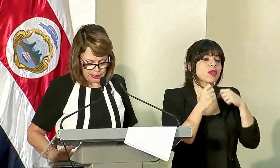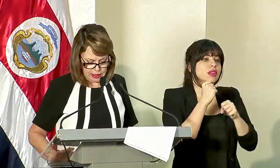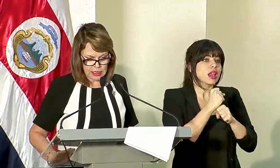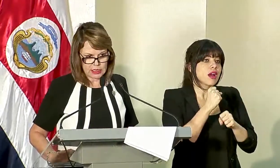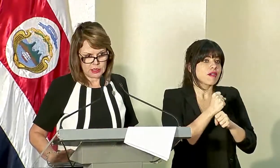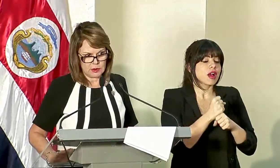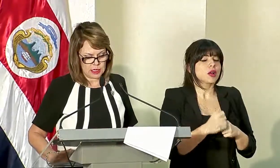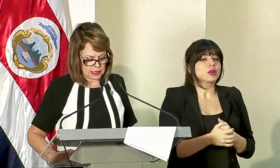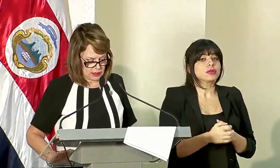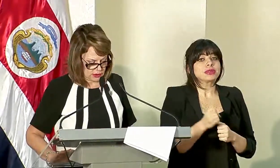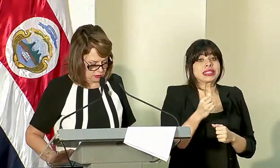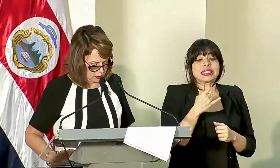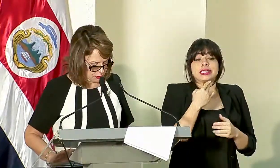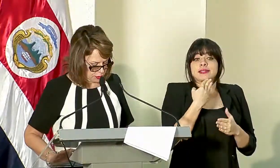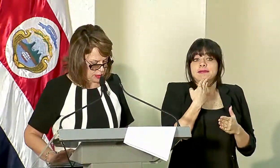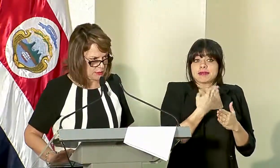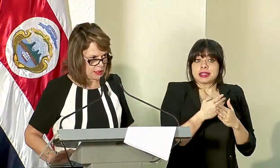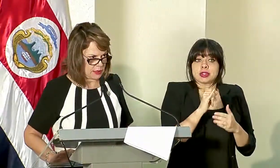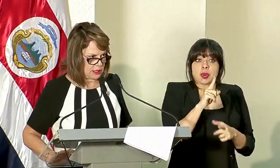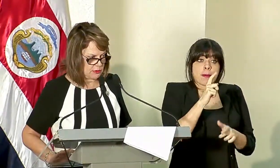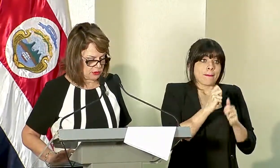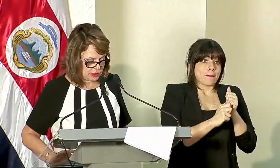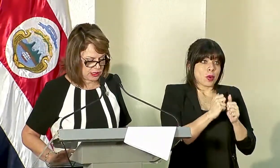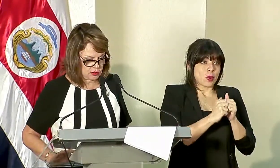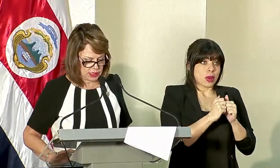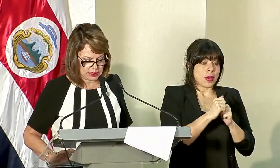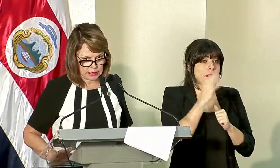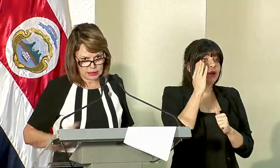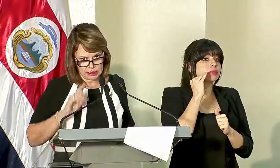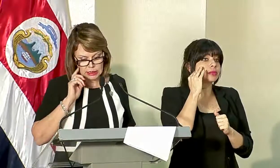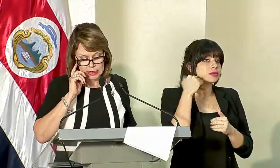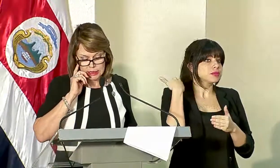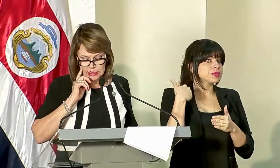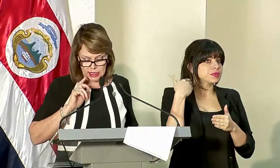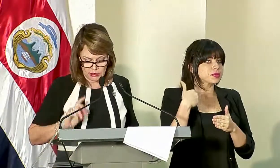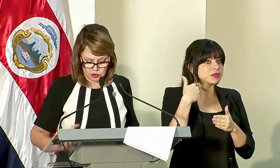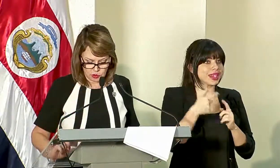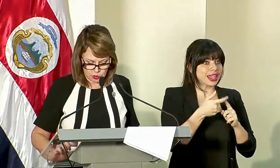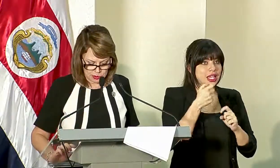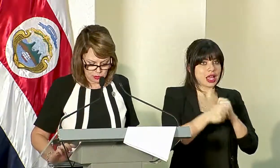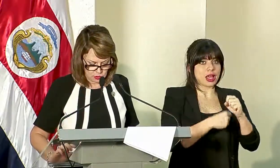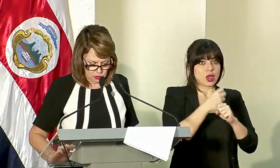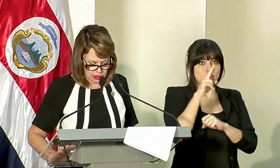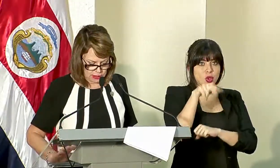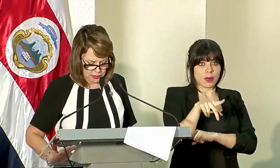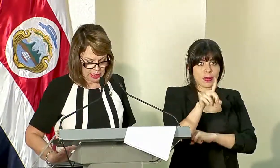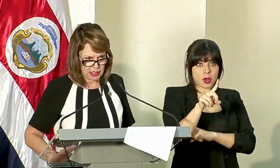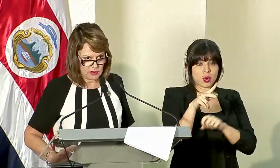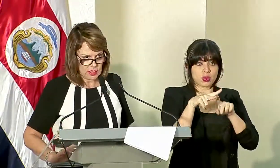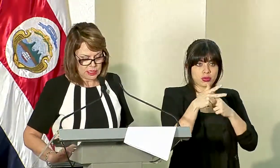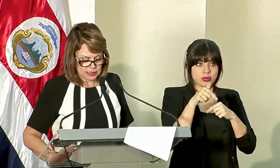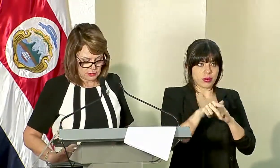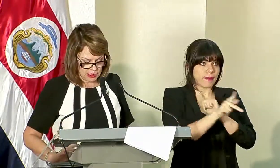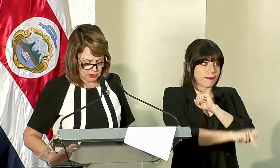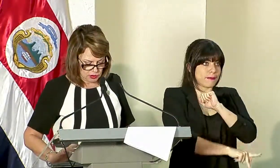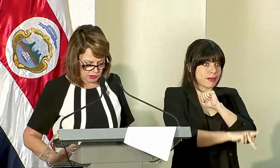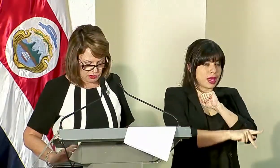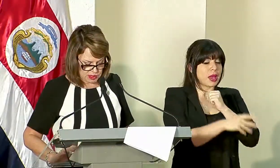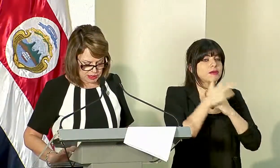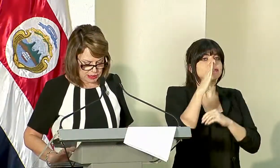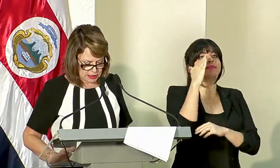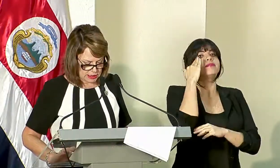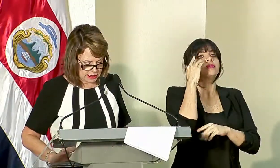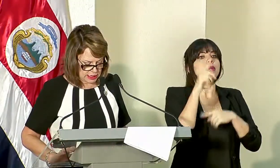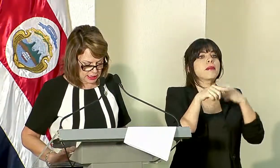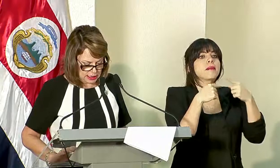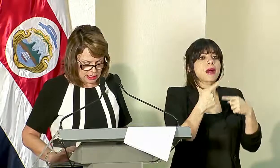que, si bien este es un problema que venimos teniendo latente desde el año 2001 en el país, sabiendo que